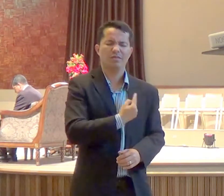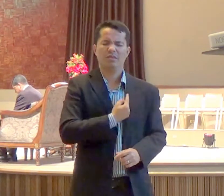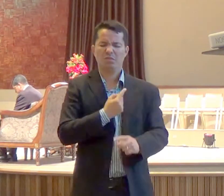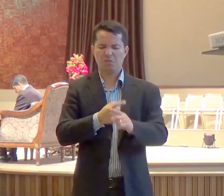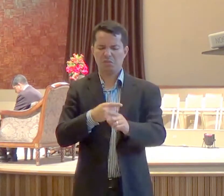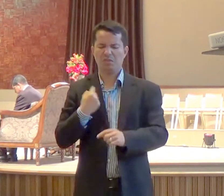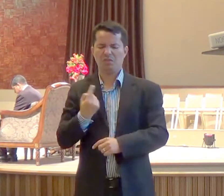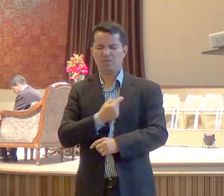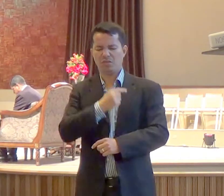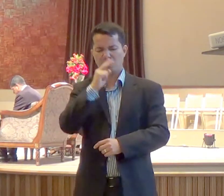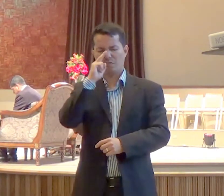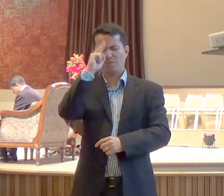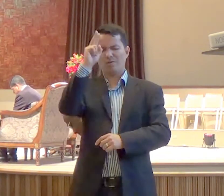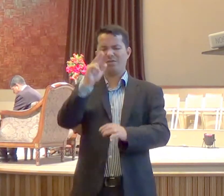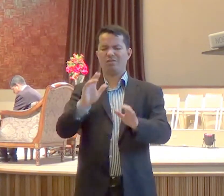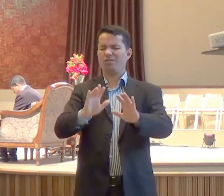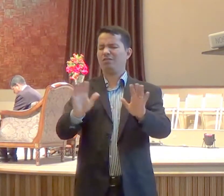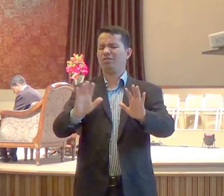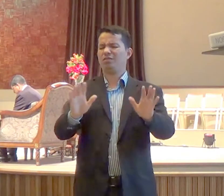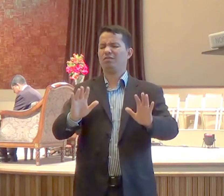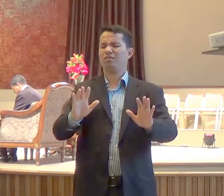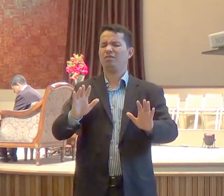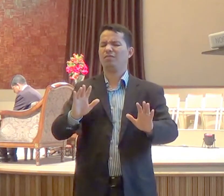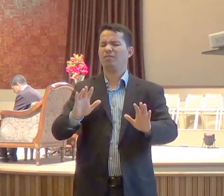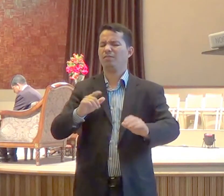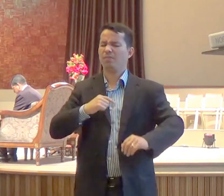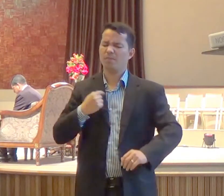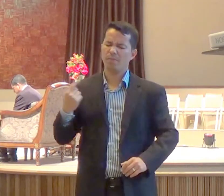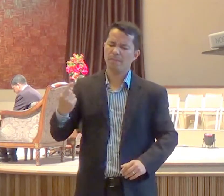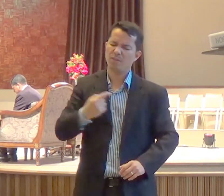fraco, mas usa a nossa vida, porque tu és forte,